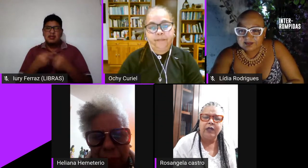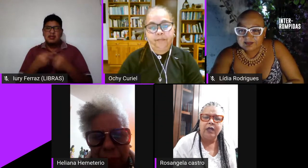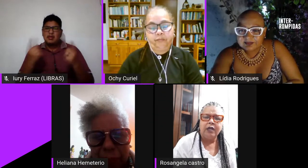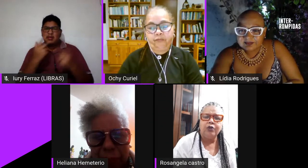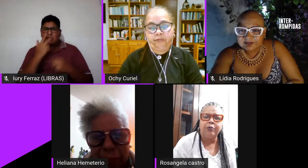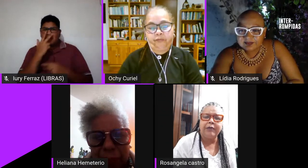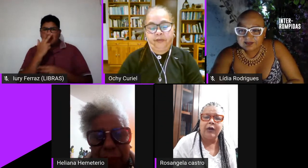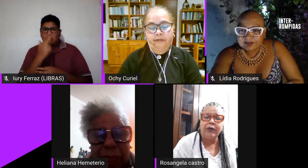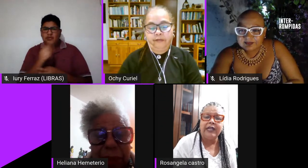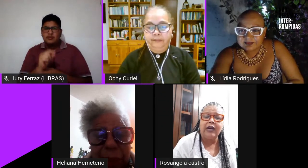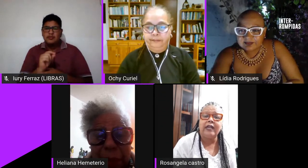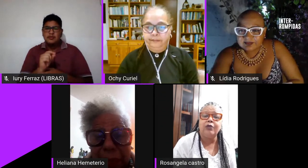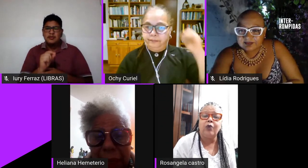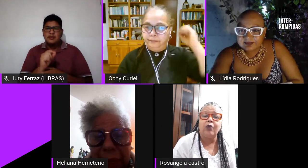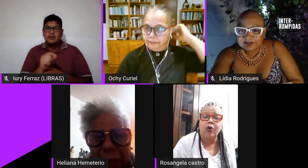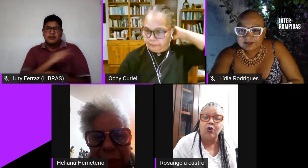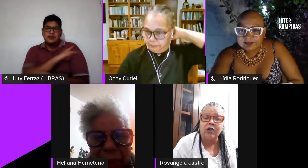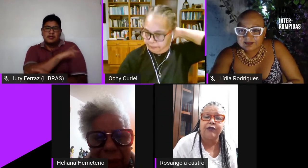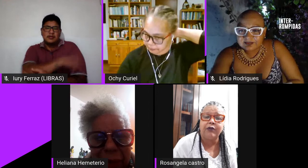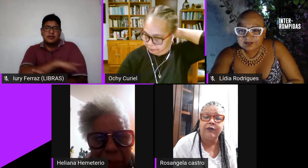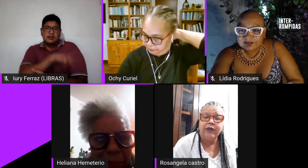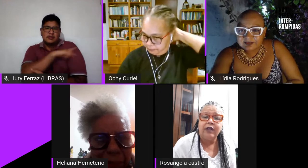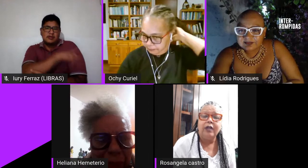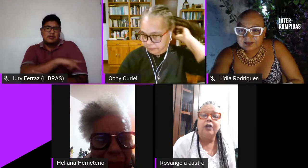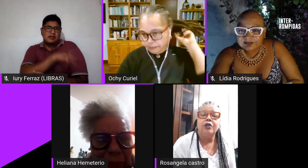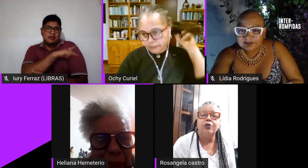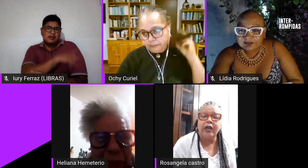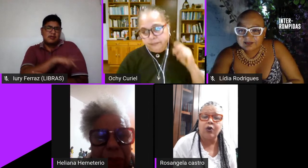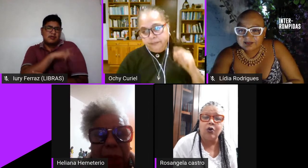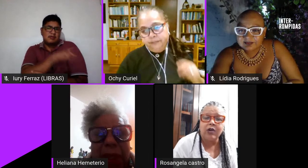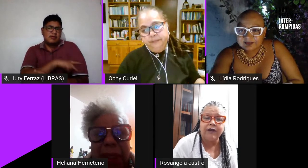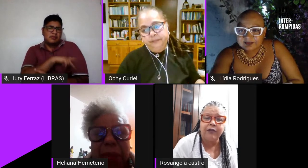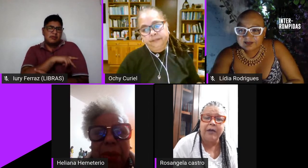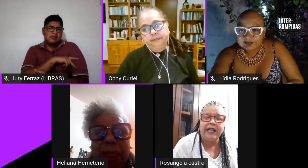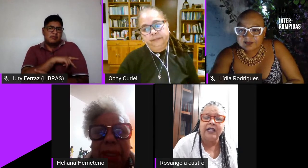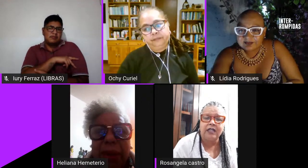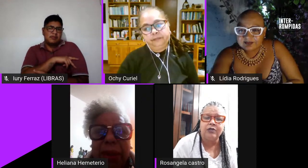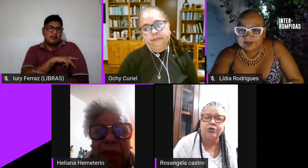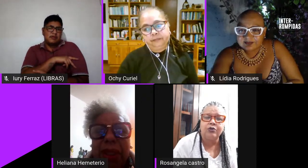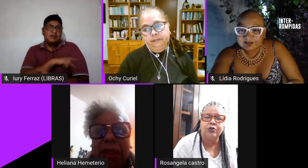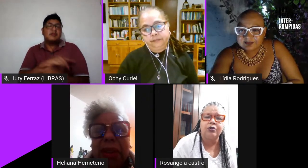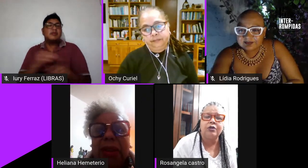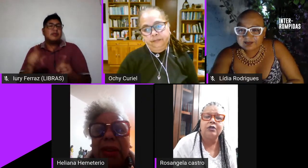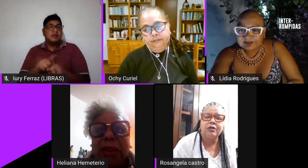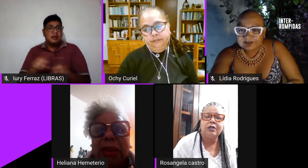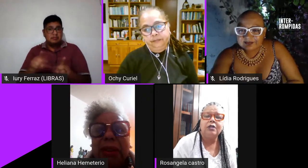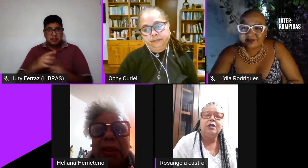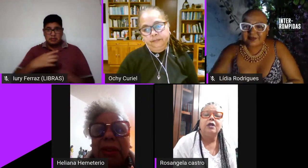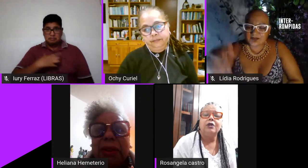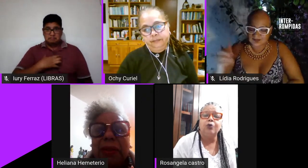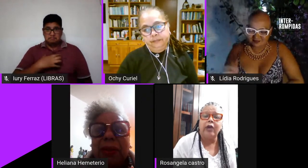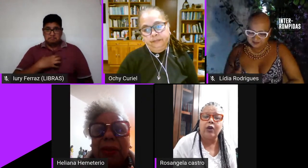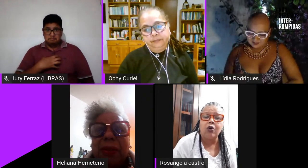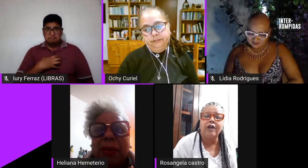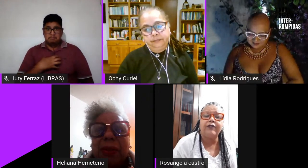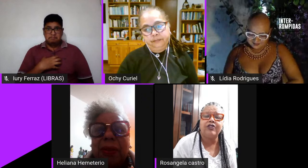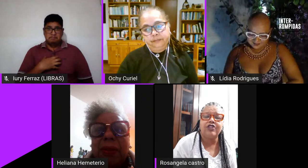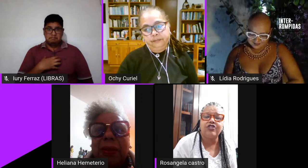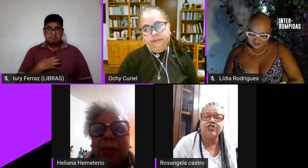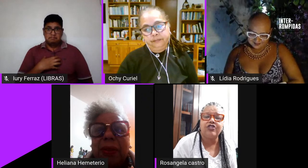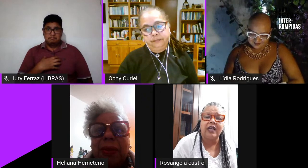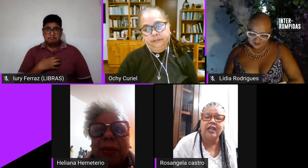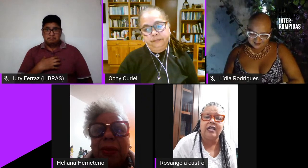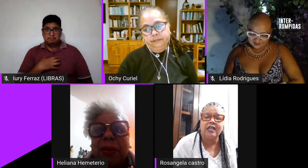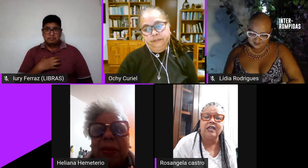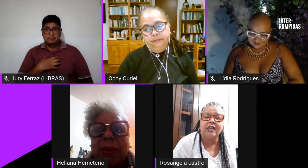no Piauí agora no recôncavo no recôncavo baiano no recôncavo